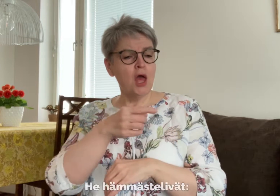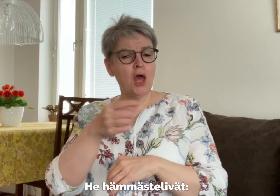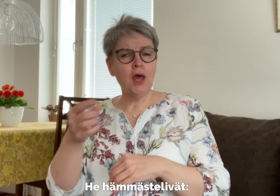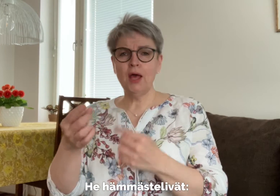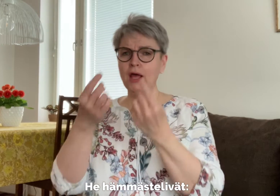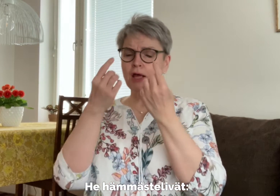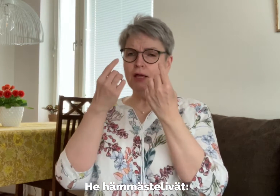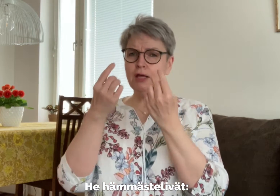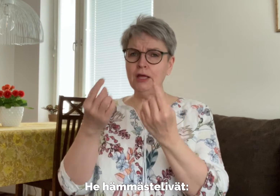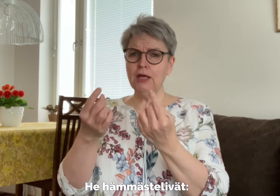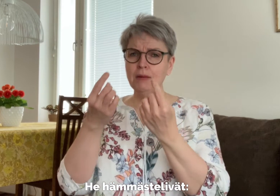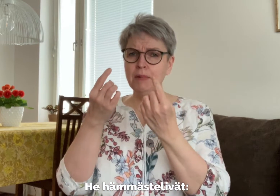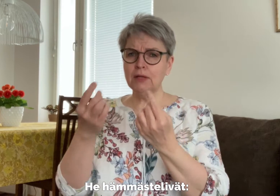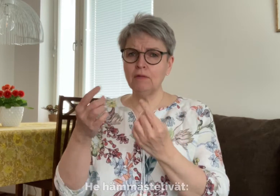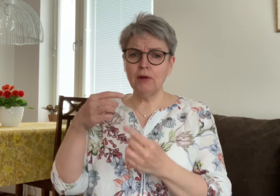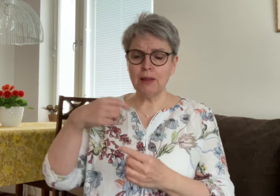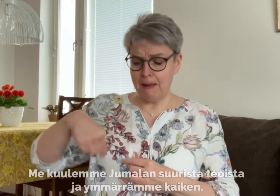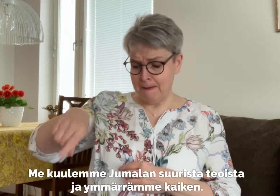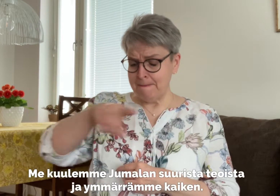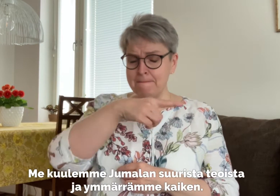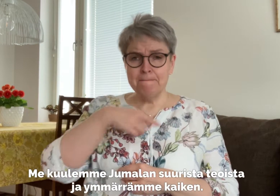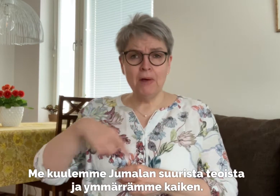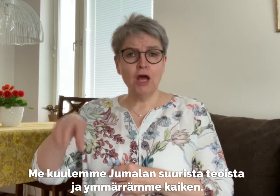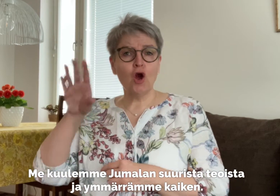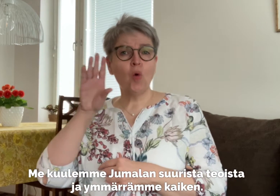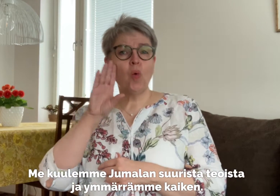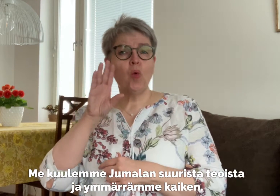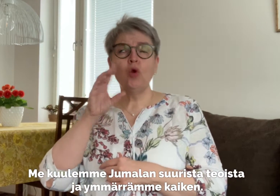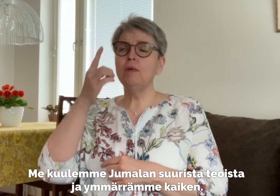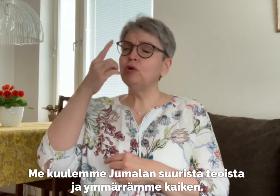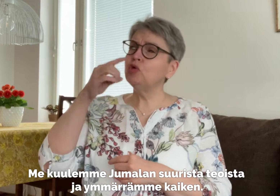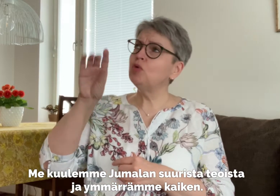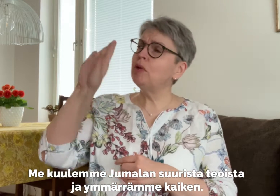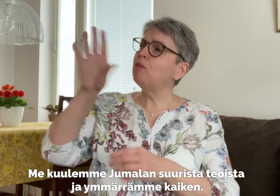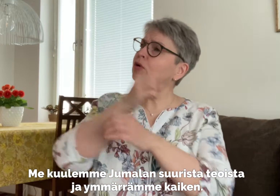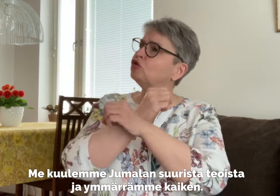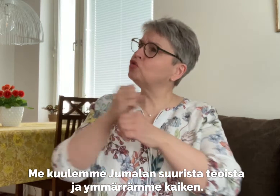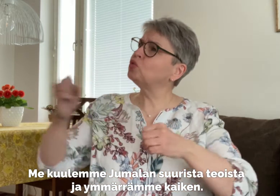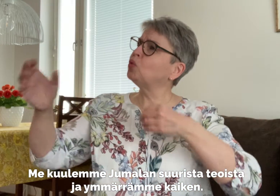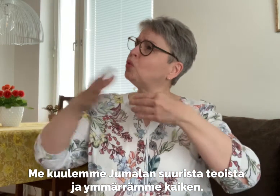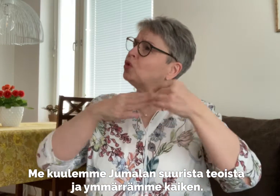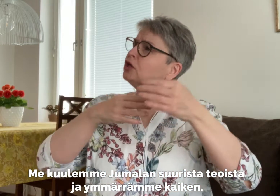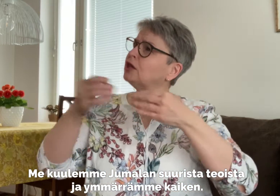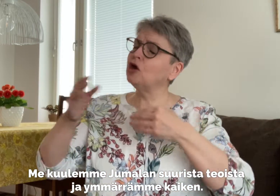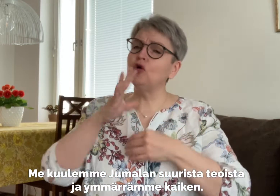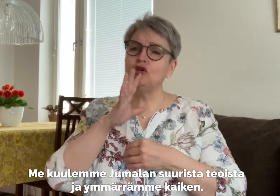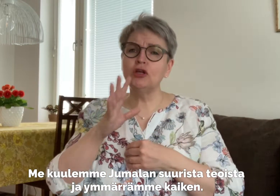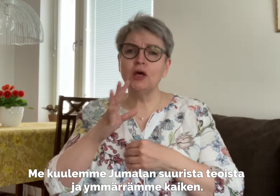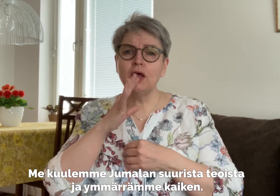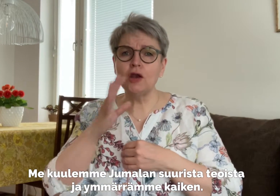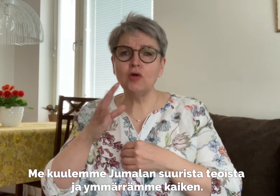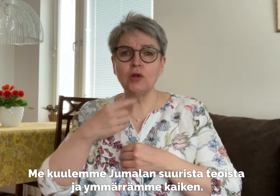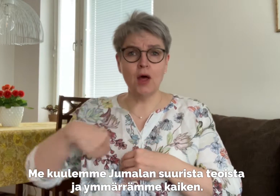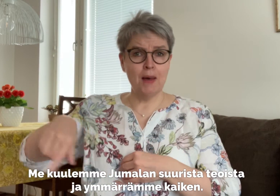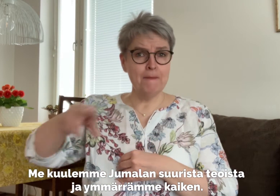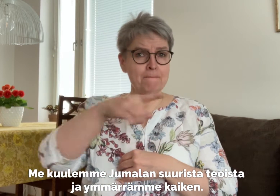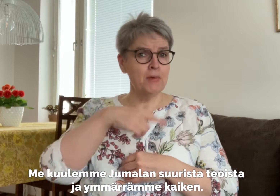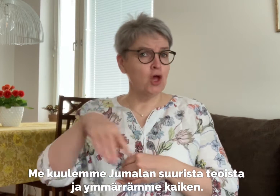He hämmästelivät. Me kuulemme Jumalan suurista teoista ja ymmärrämme kaiken.